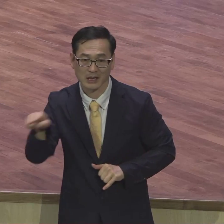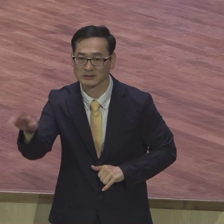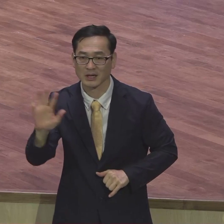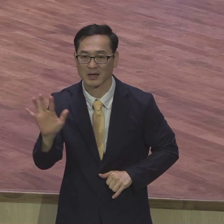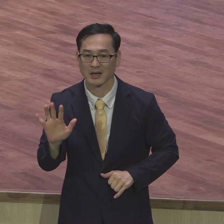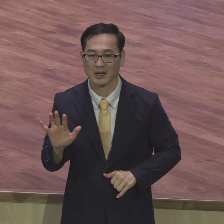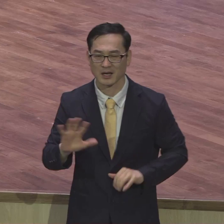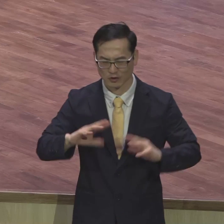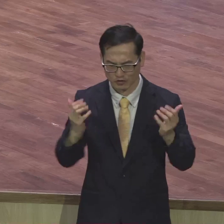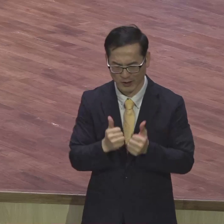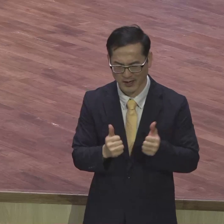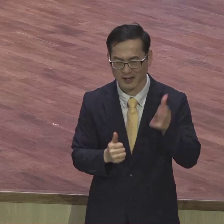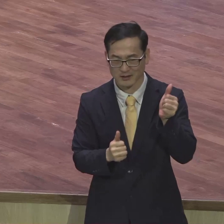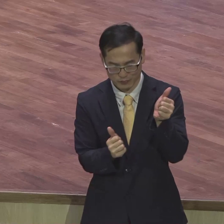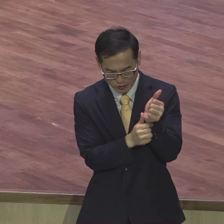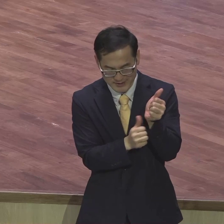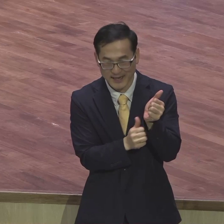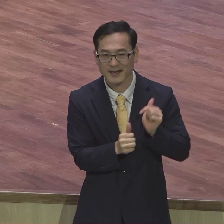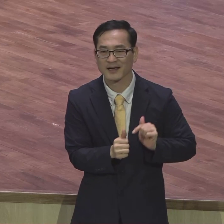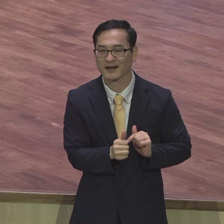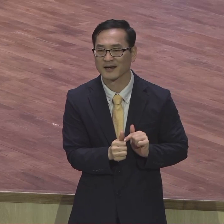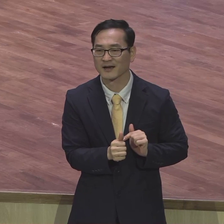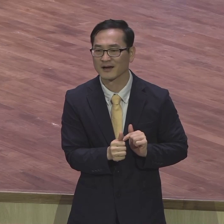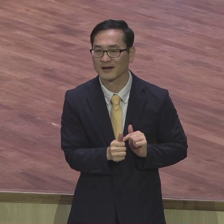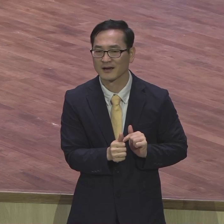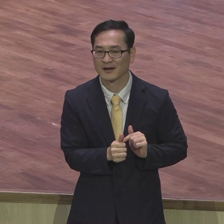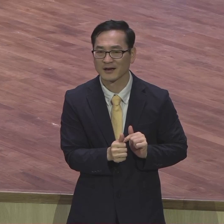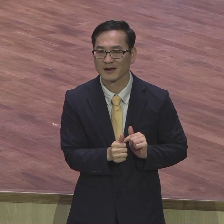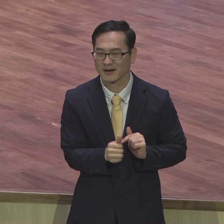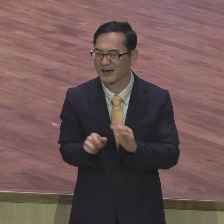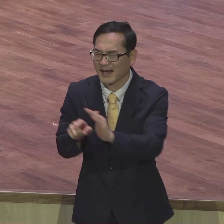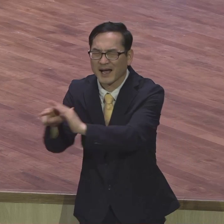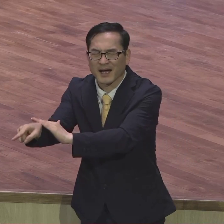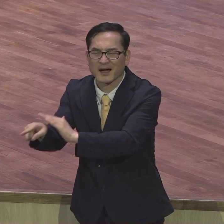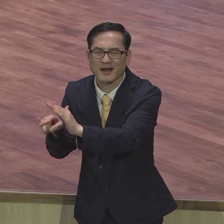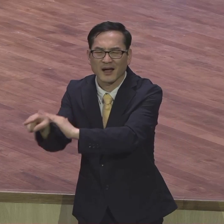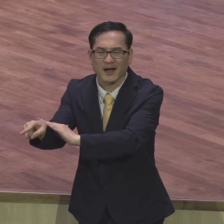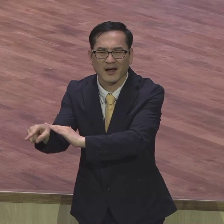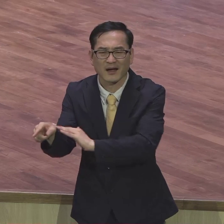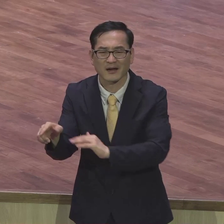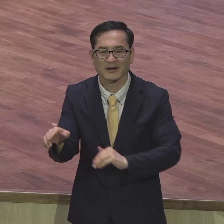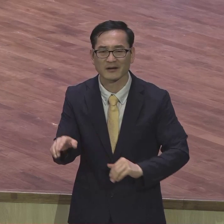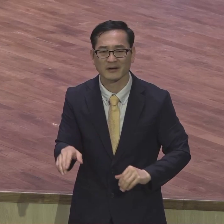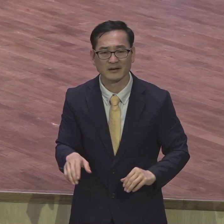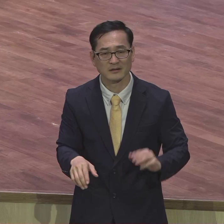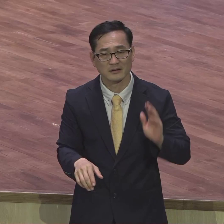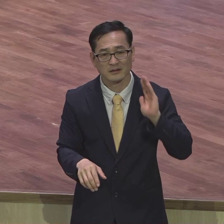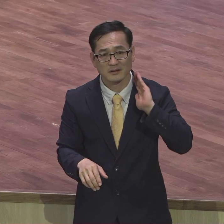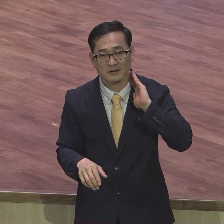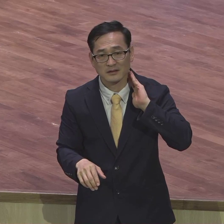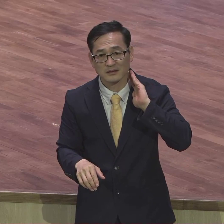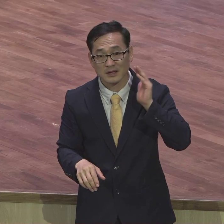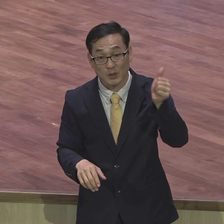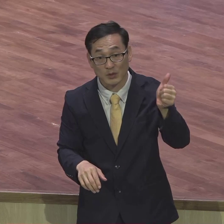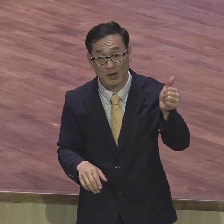국회 부의장이 말이요 그까지 갔는데 우리는 대통령을 몇 번 만났는데 한 번도 못 만났어요 왜